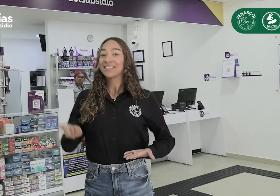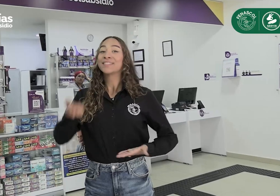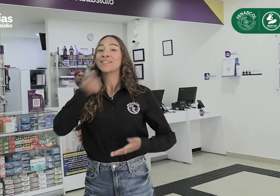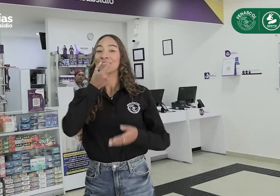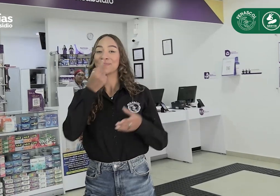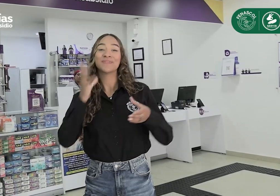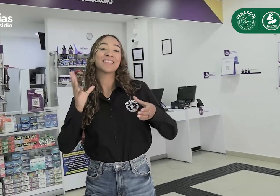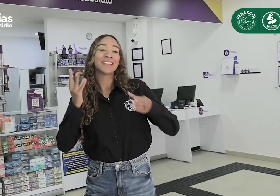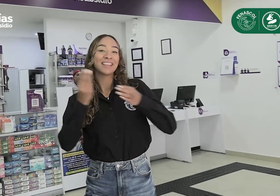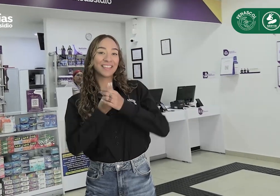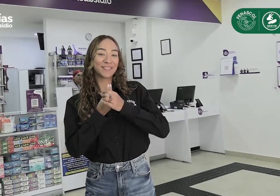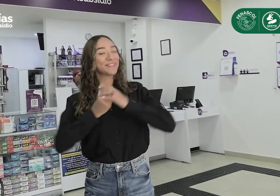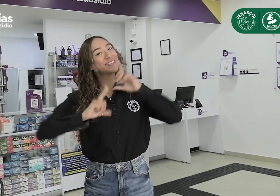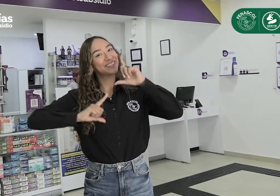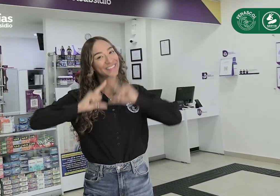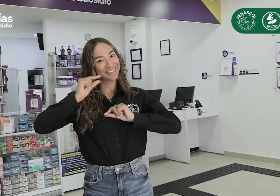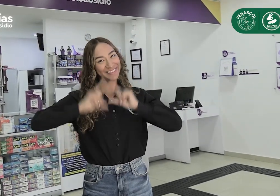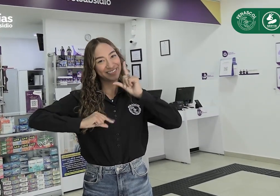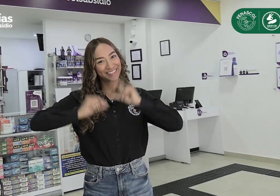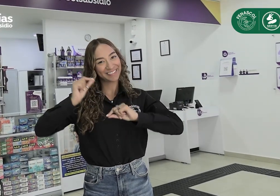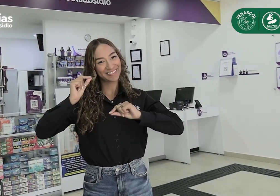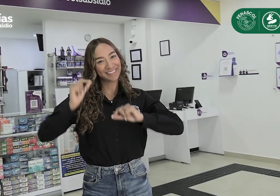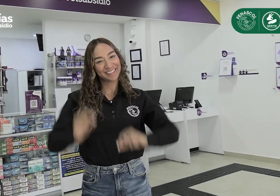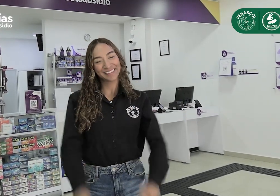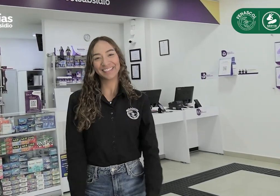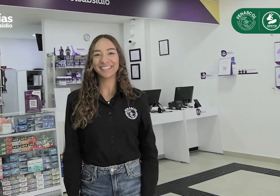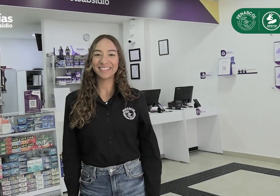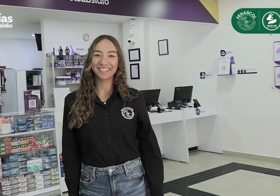Droguerías incluyentes con subsidio. ¿Por qué qué seoli olblaquen ¡Sola